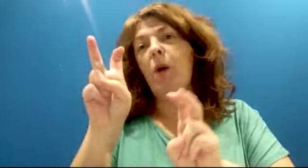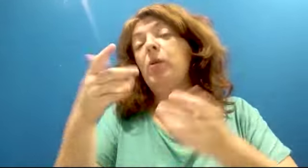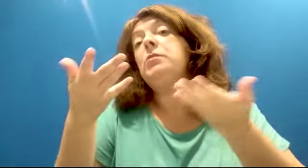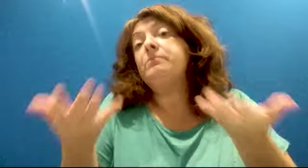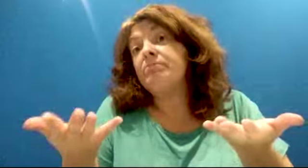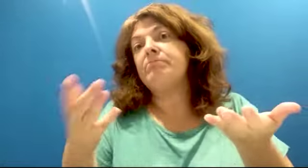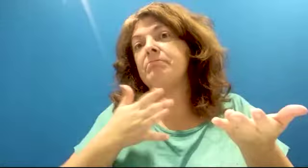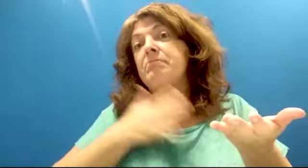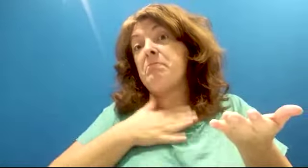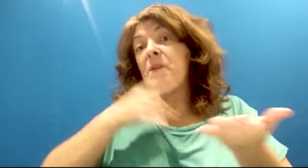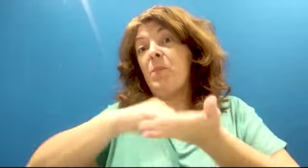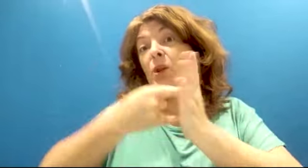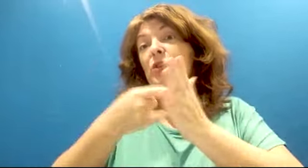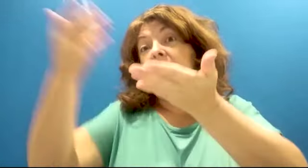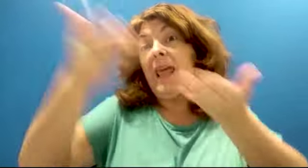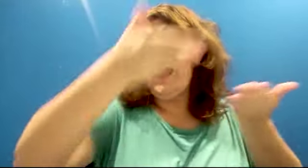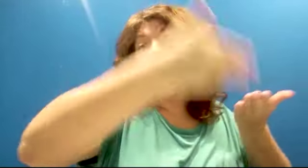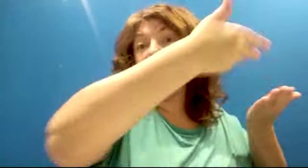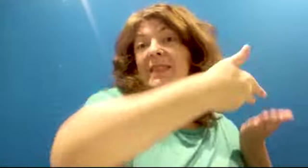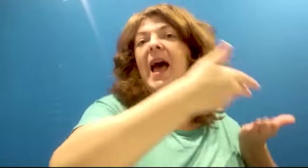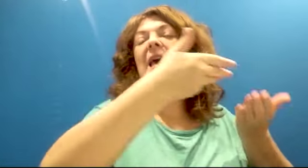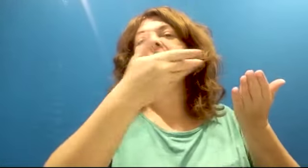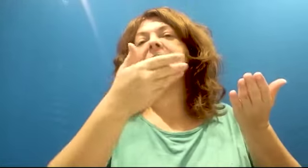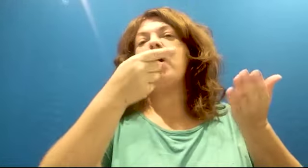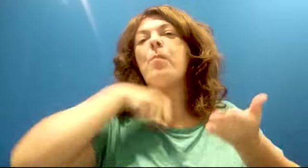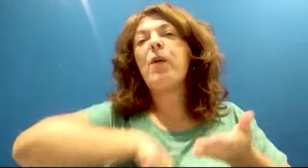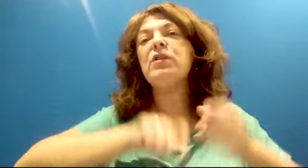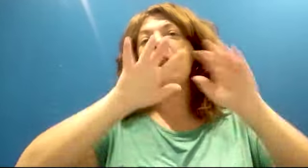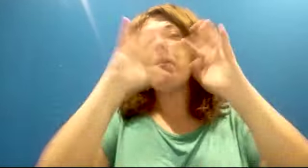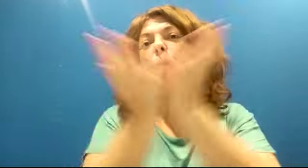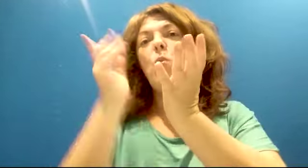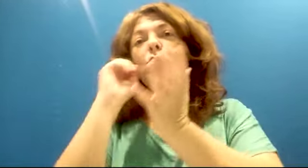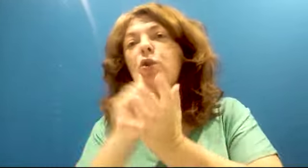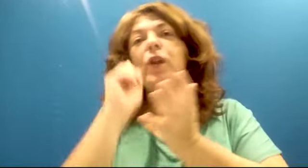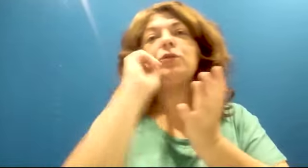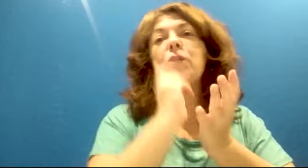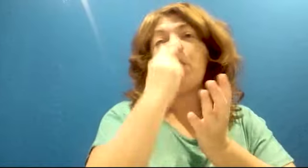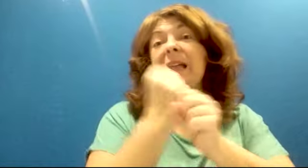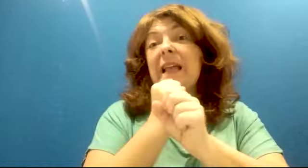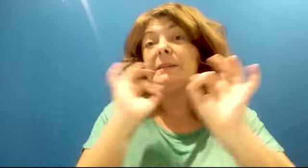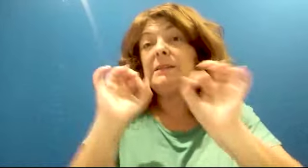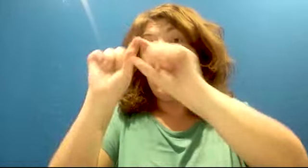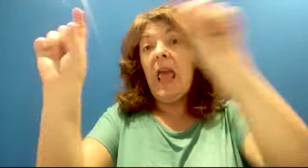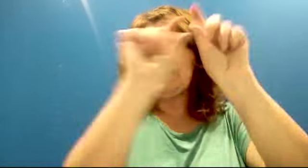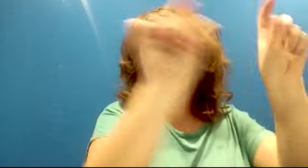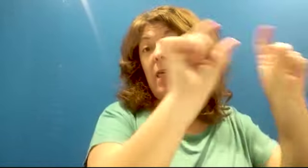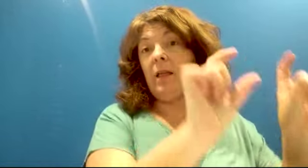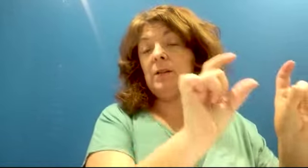a ciertos profesionales del mundo de la sordera y sordoceguera que trabajan en entidades y que los alumnos